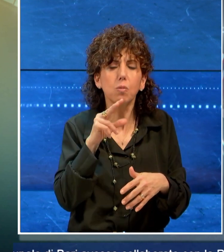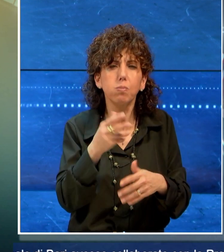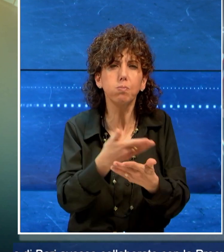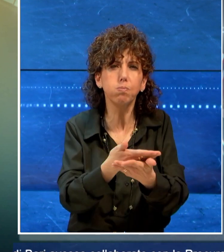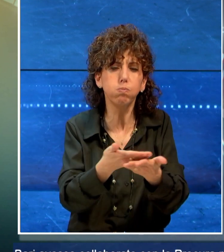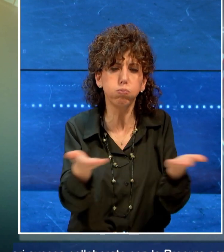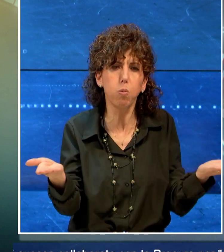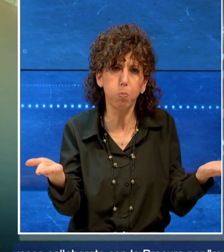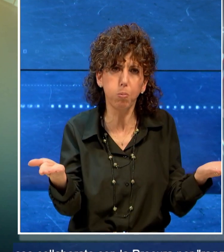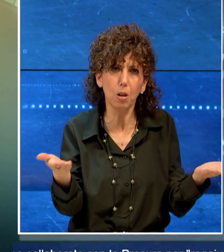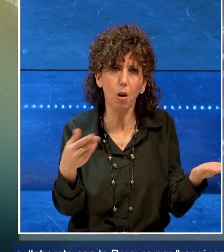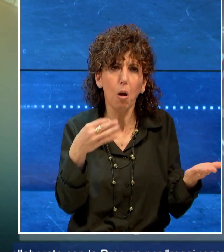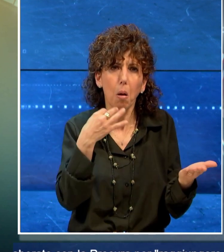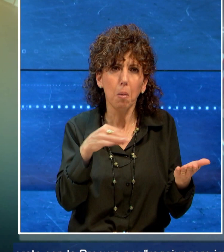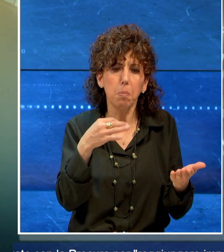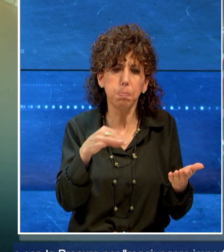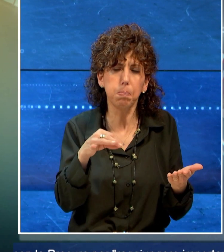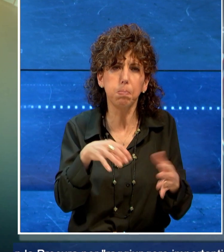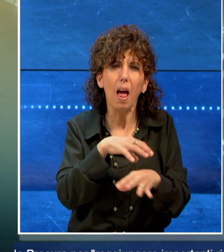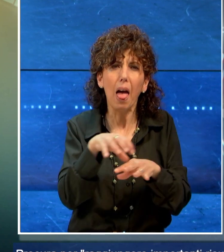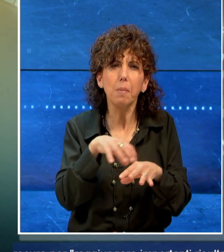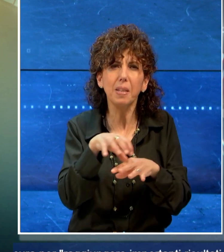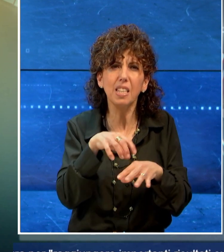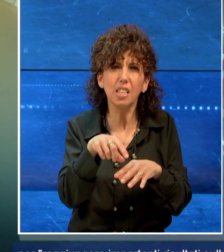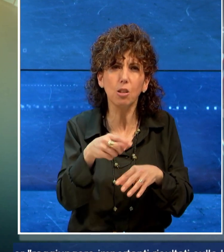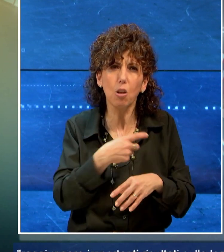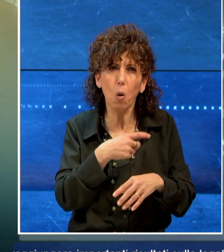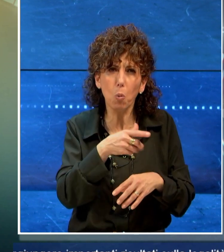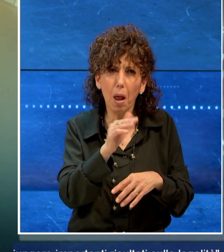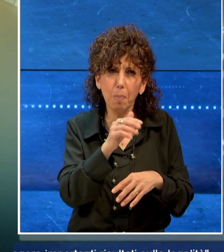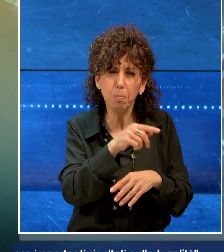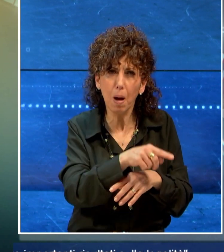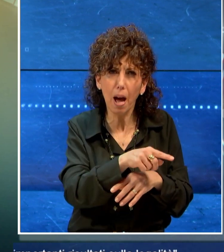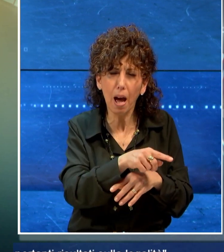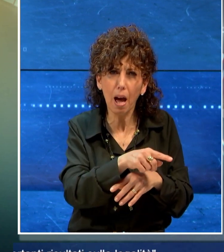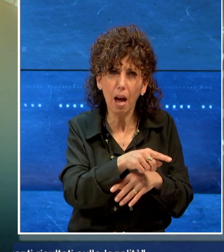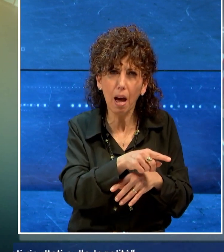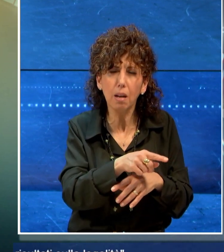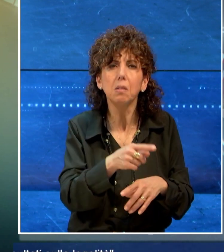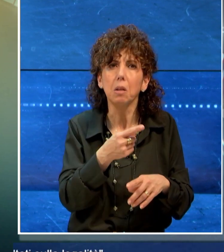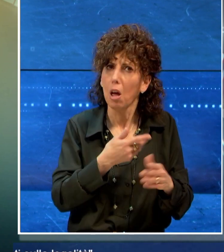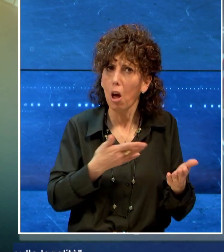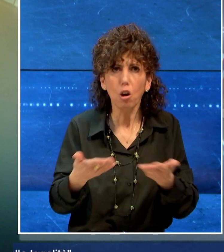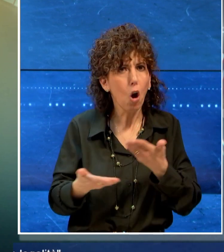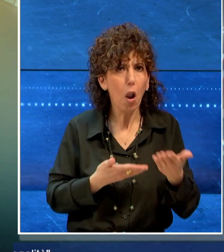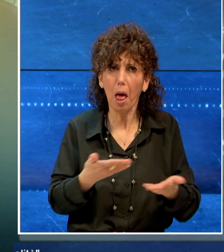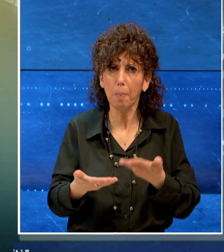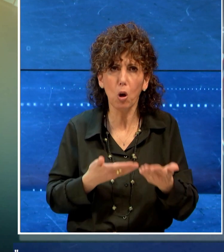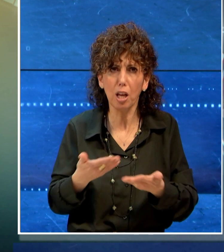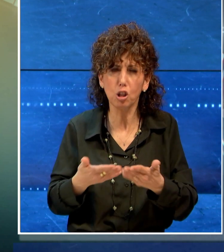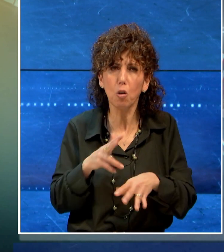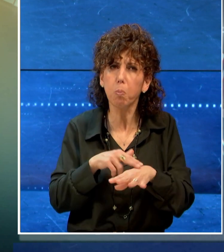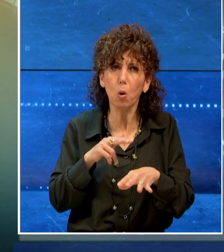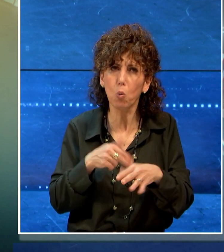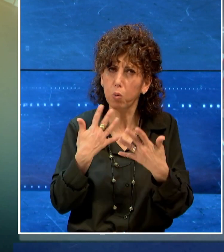evidenziato come l'amministrazione comunale di Bari avesse collaborato con la Procura